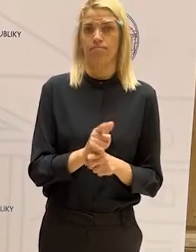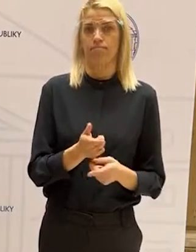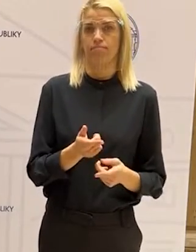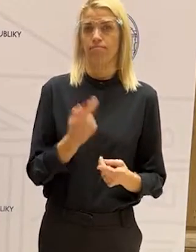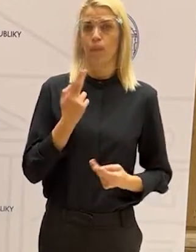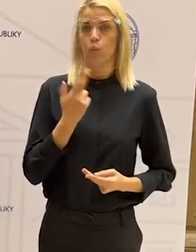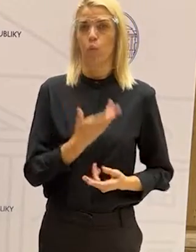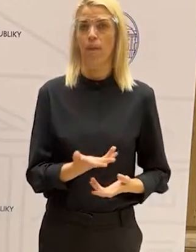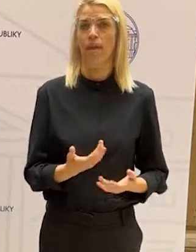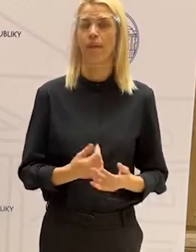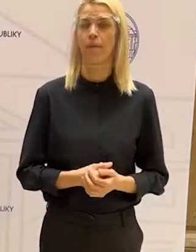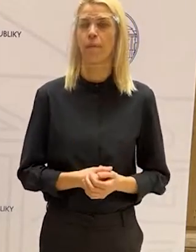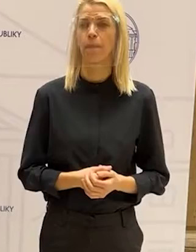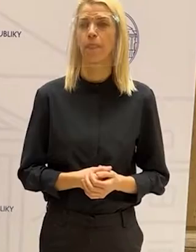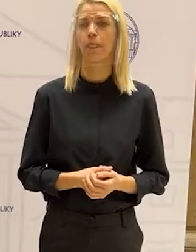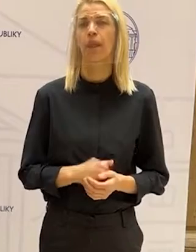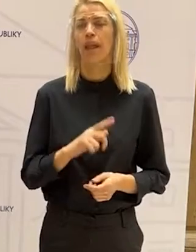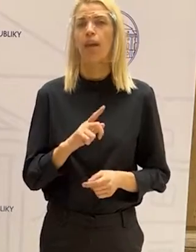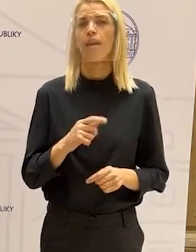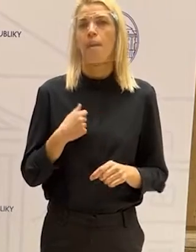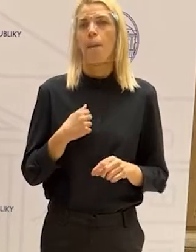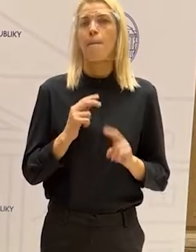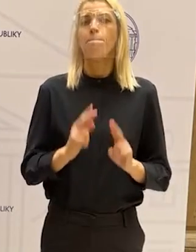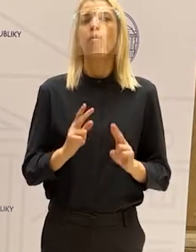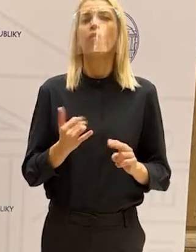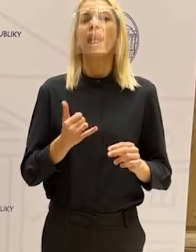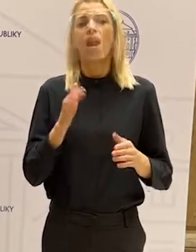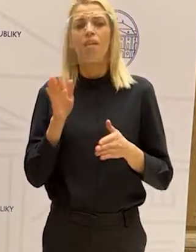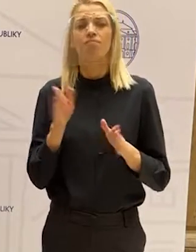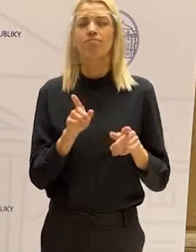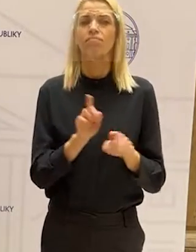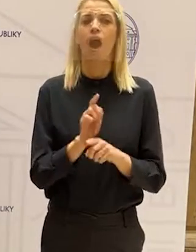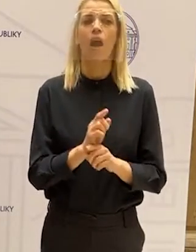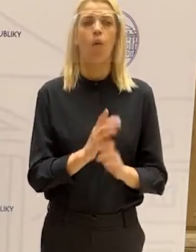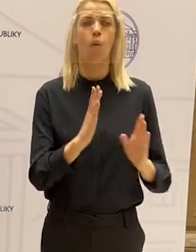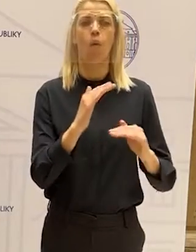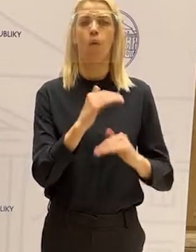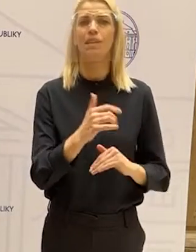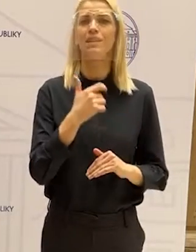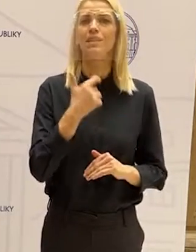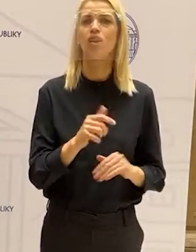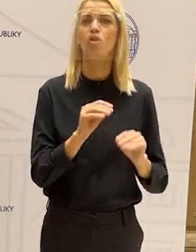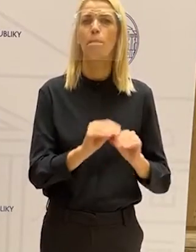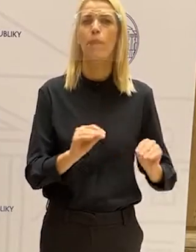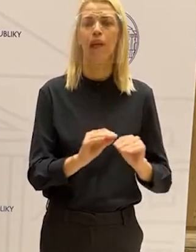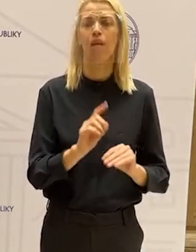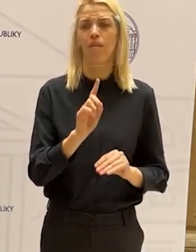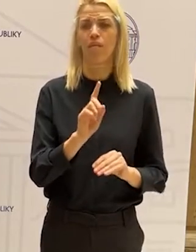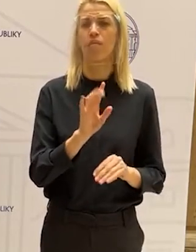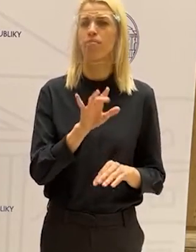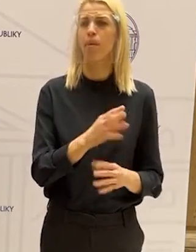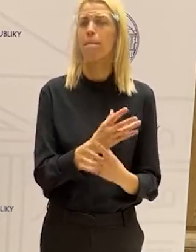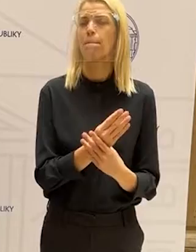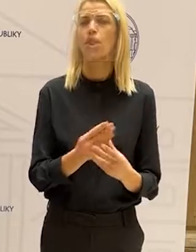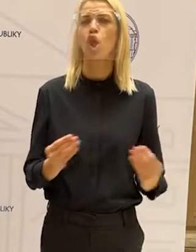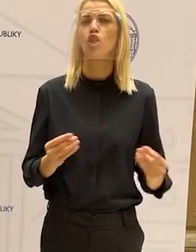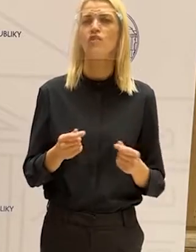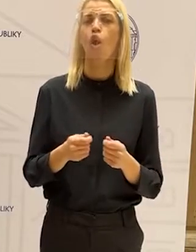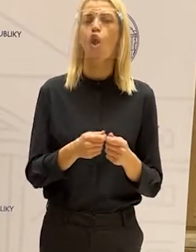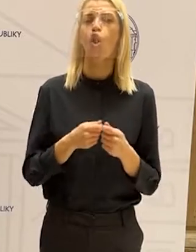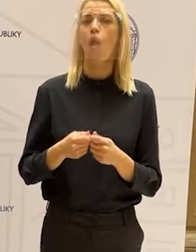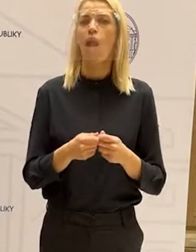Ešte mi dovolte, že možno by som to ani tak nepaušalizovala na starších pedagógov. Je mnoho kolegov, ktorí sú úplne